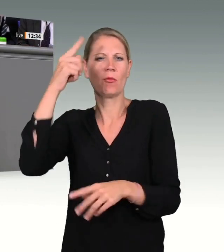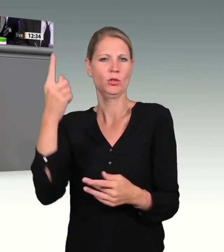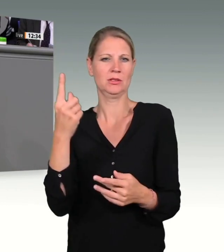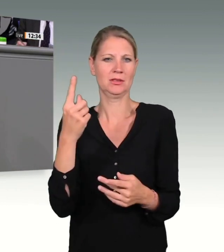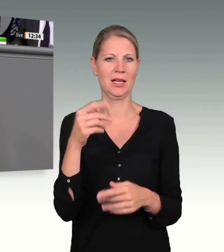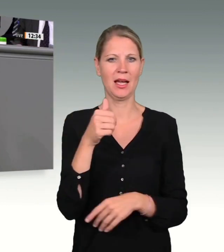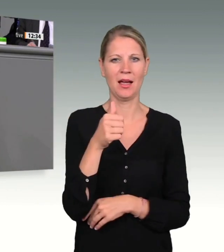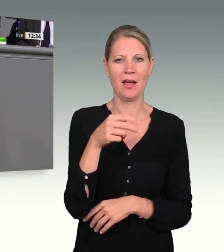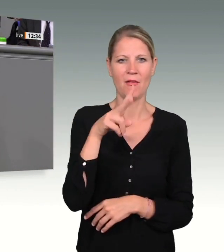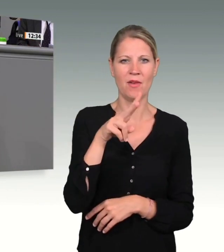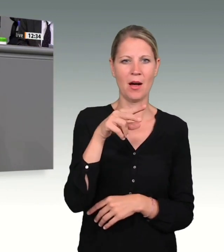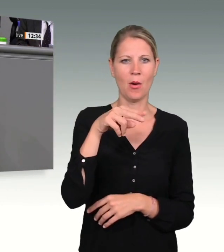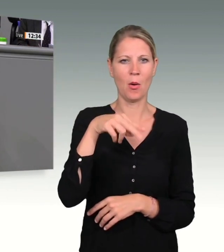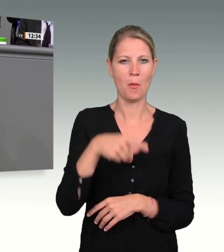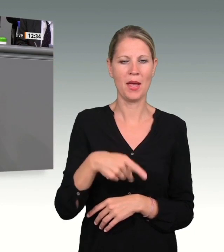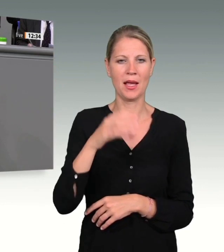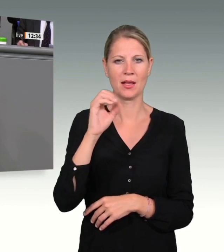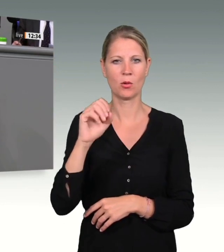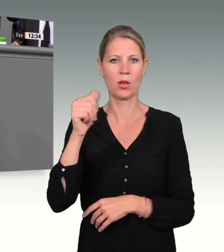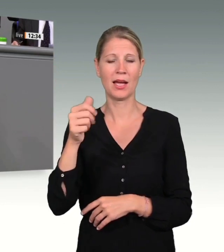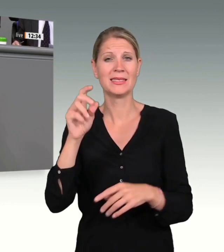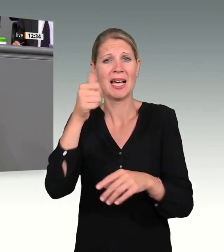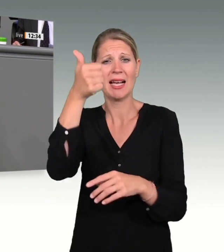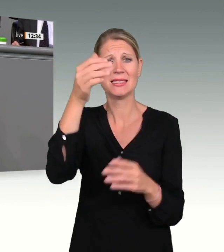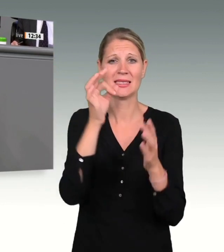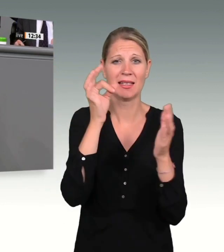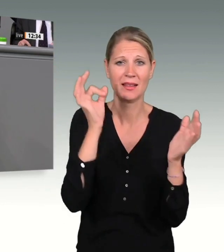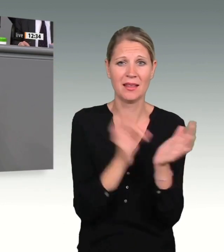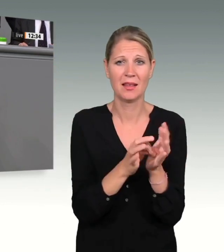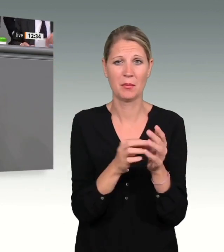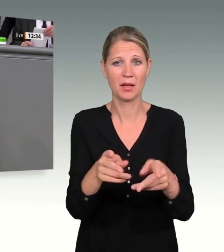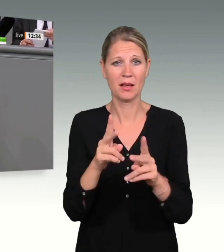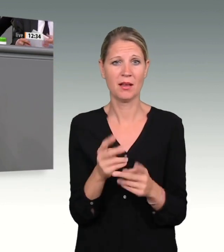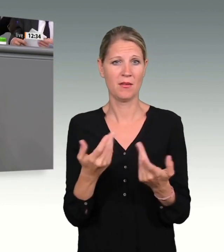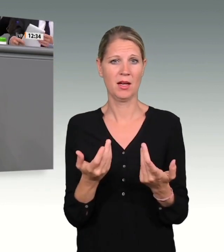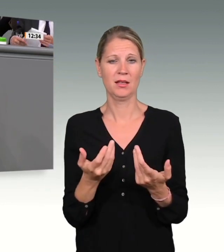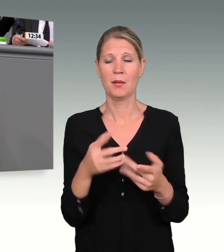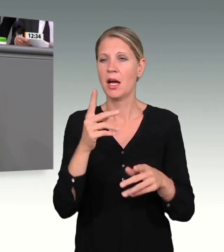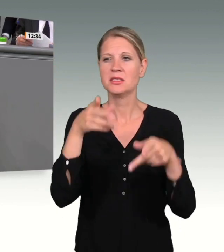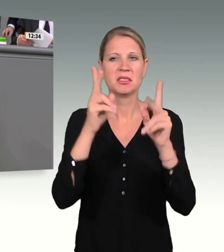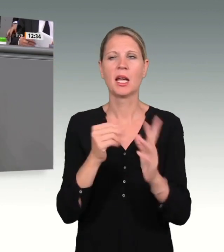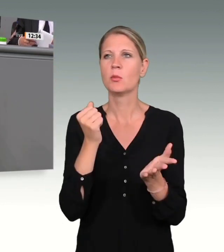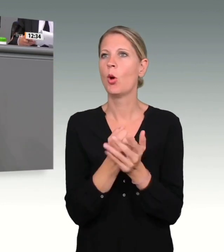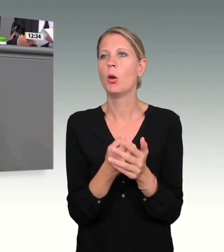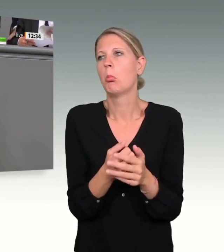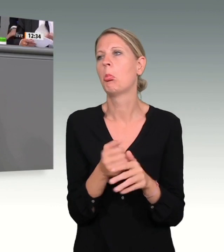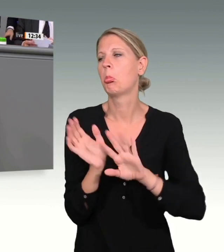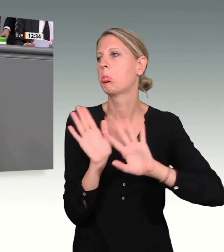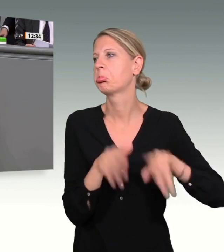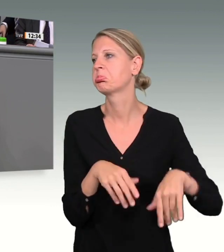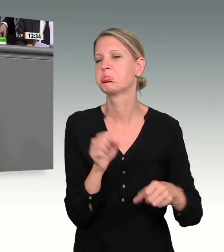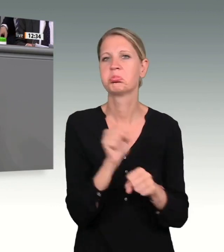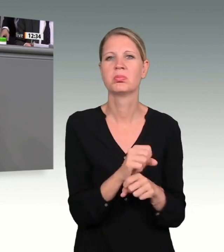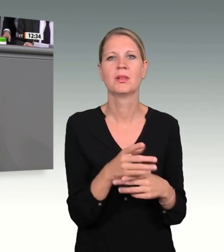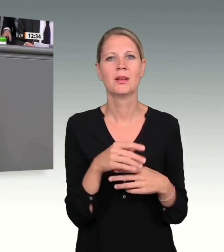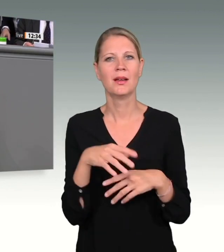den Sicherheitsbehörden großteils gar nicht ernst genommen hat, wo man eine Vertrauenspersonen über 15 Jahre hinweg alimentiert hat, wo